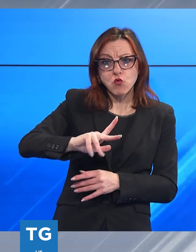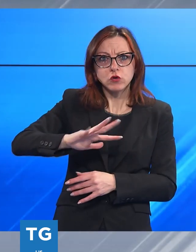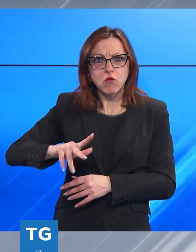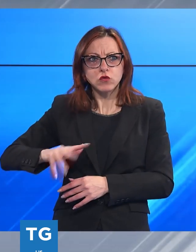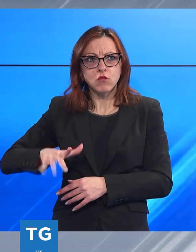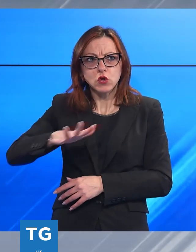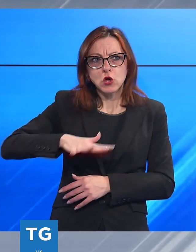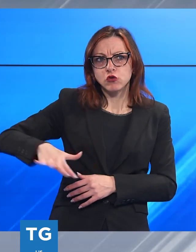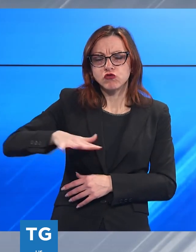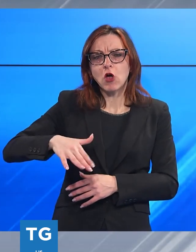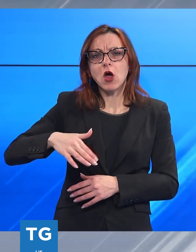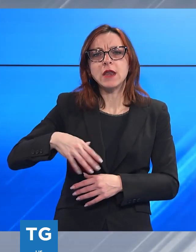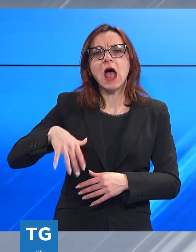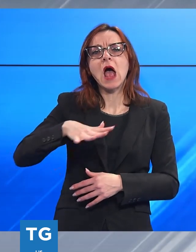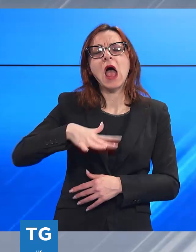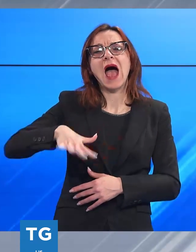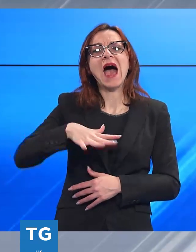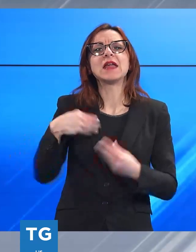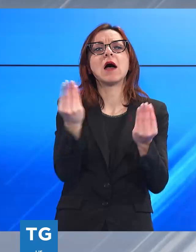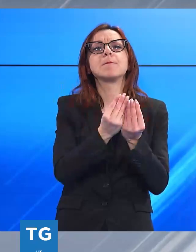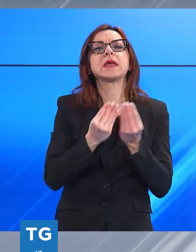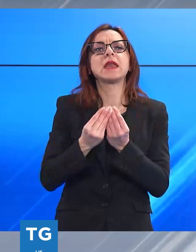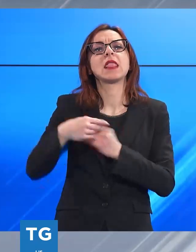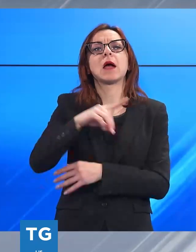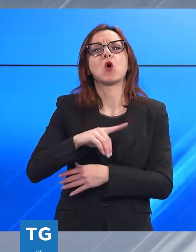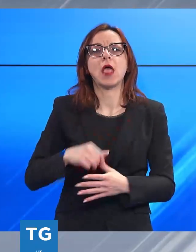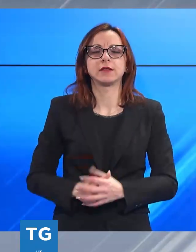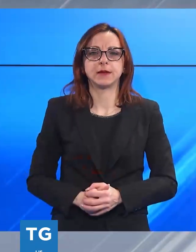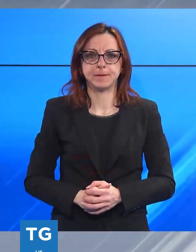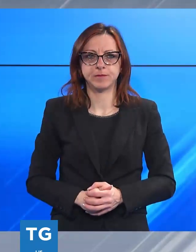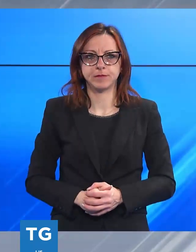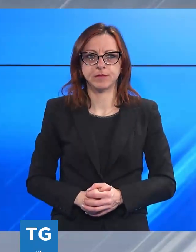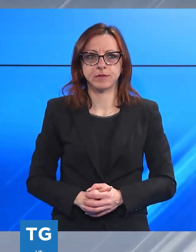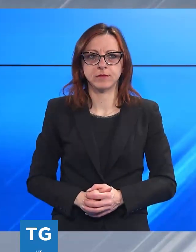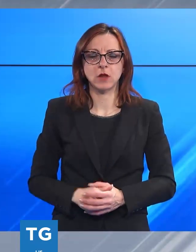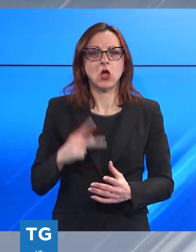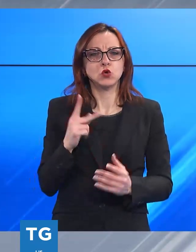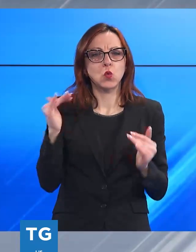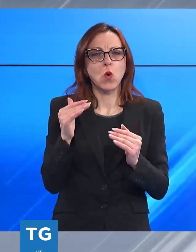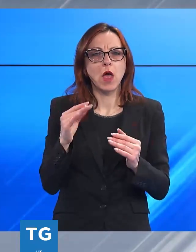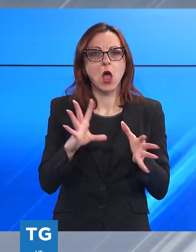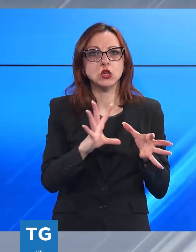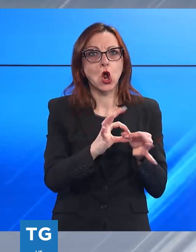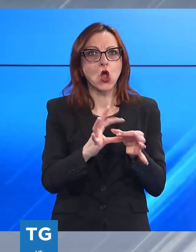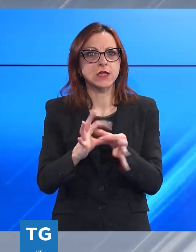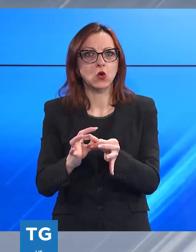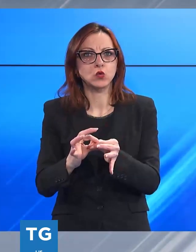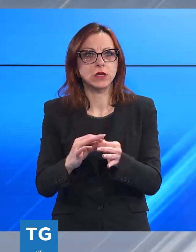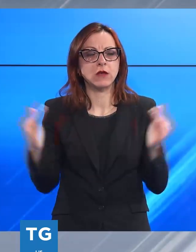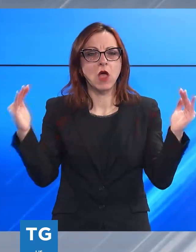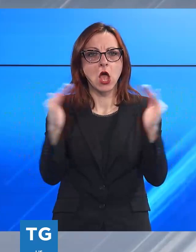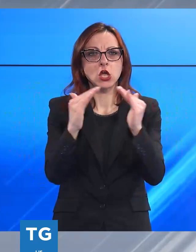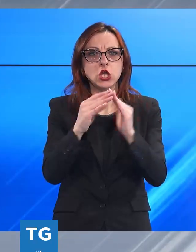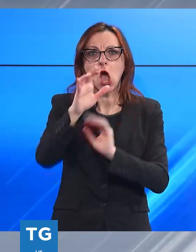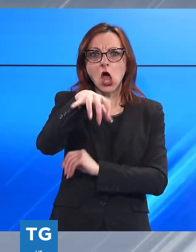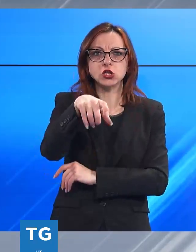circostante alla pineta di Ponente. Per due notti di seguito il chiosco La Boutique del Cocomero in via Vespucci nella pineta di Ponente a